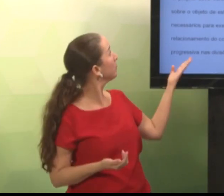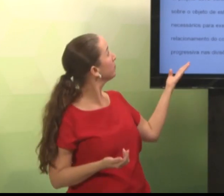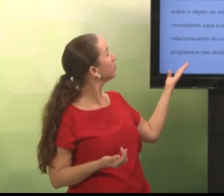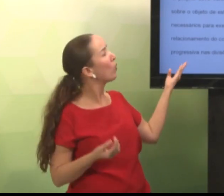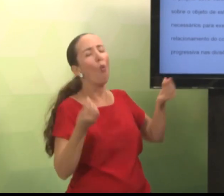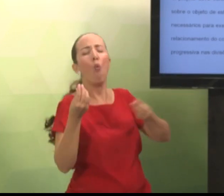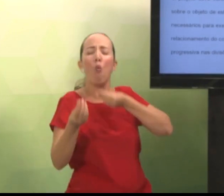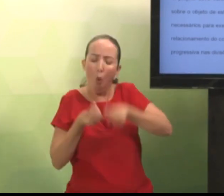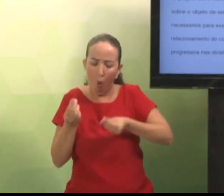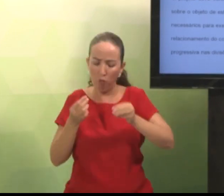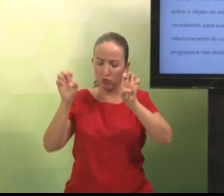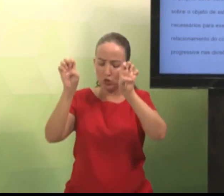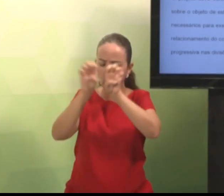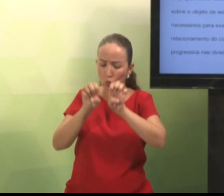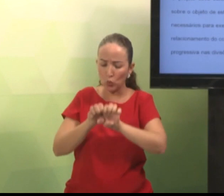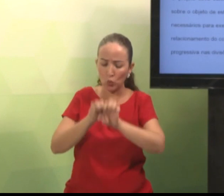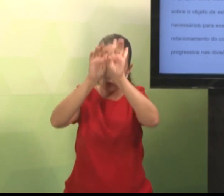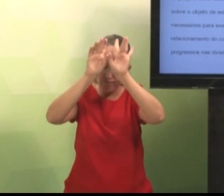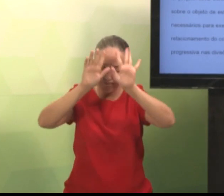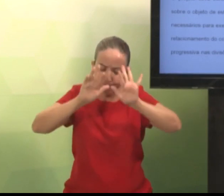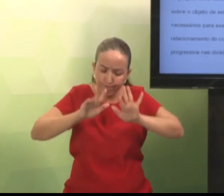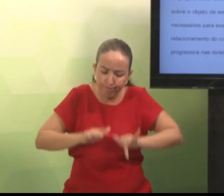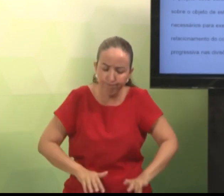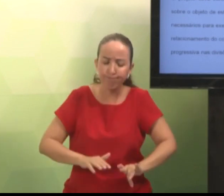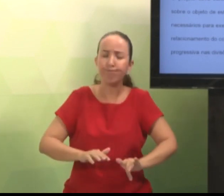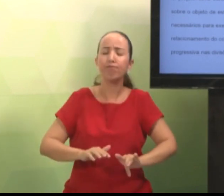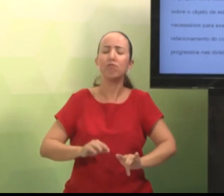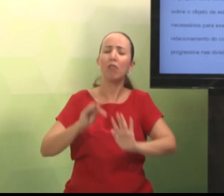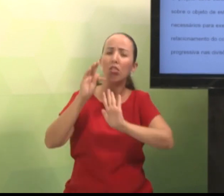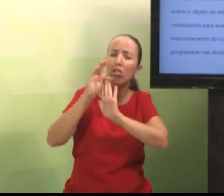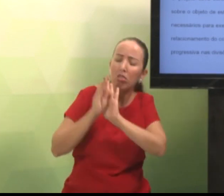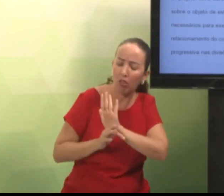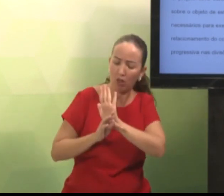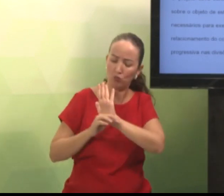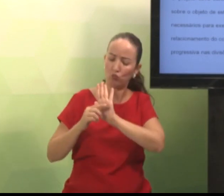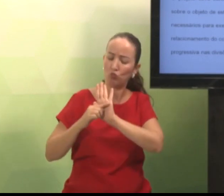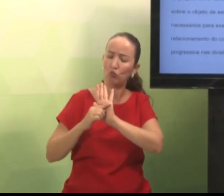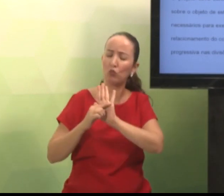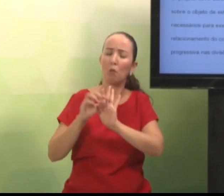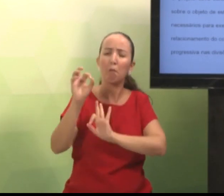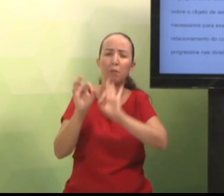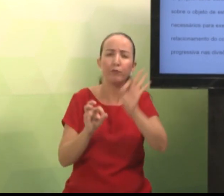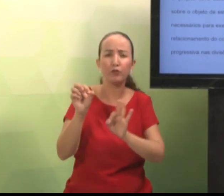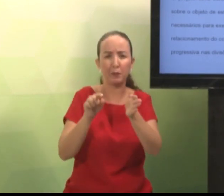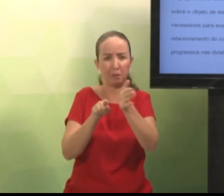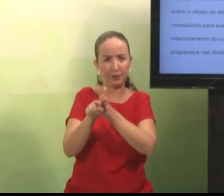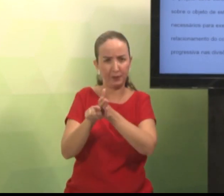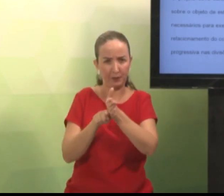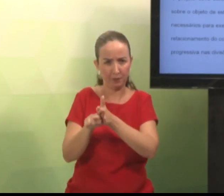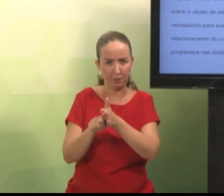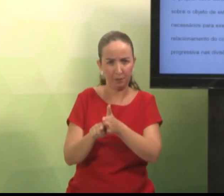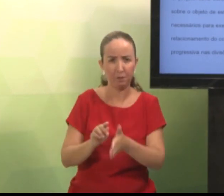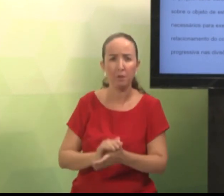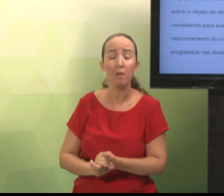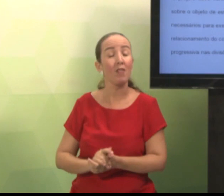Vejam, como organizar a estrutura do seu texto. Então, você vai organizar a sua pesquisa.